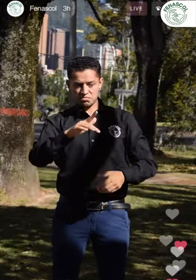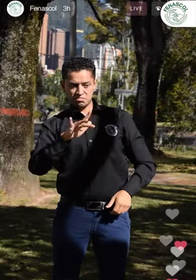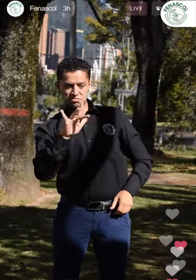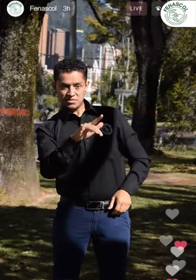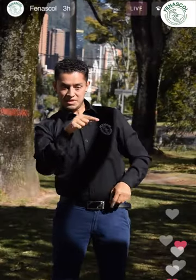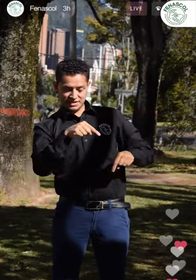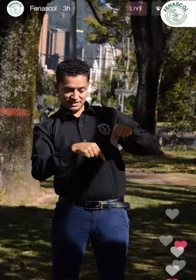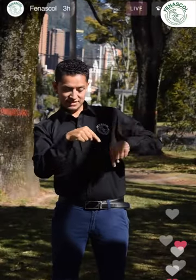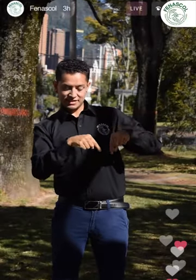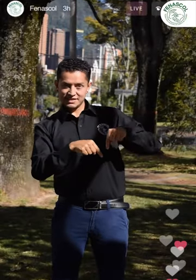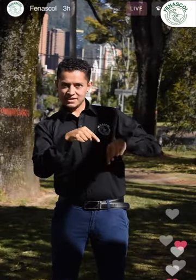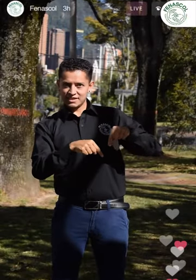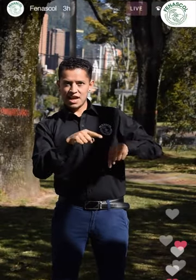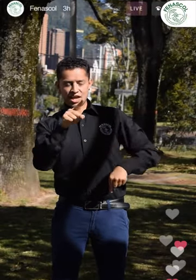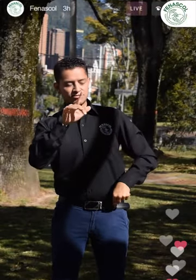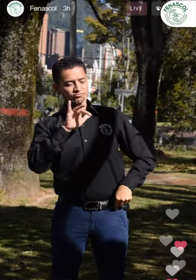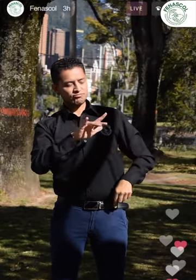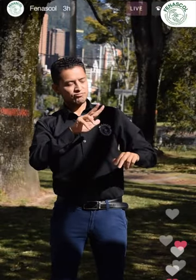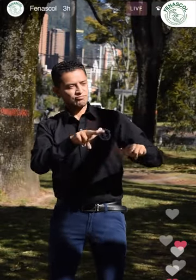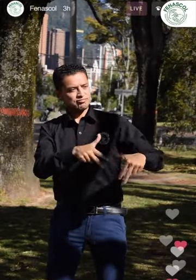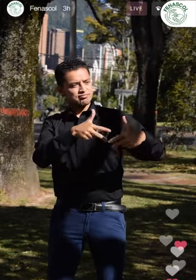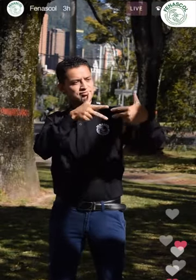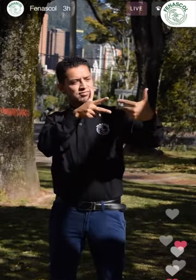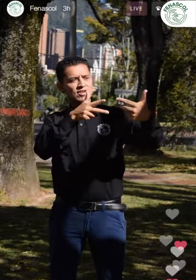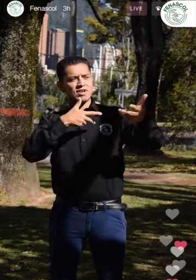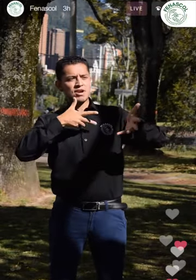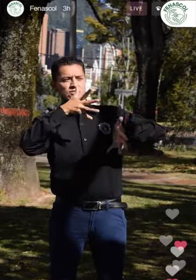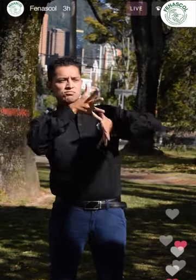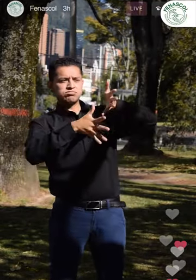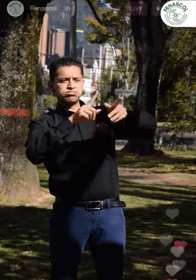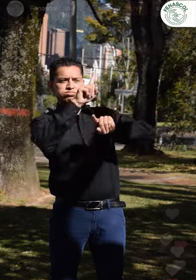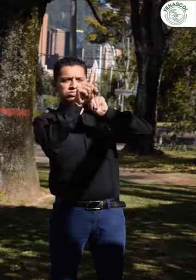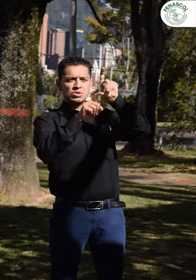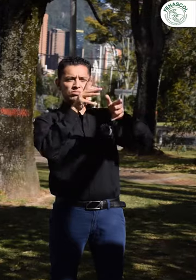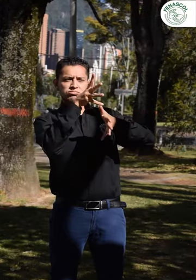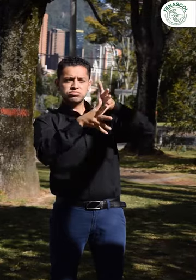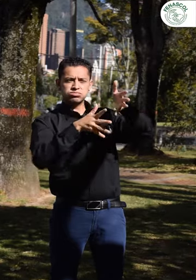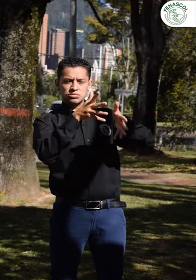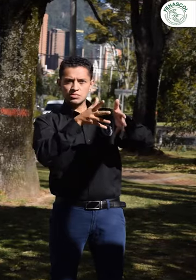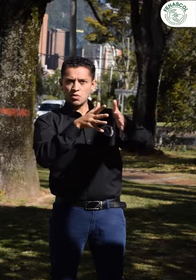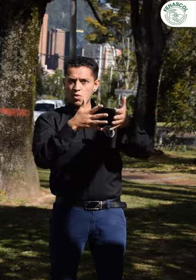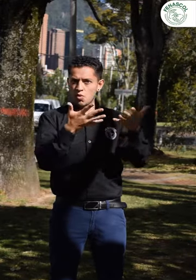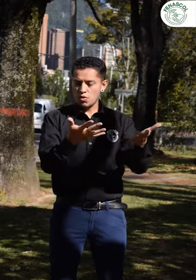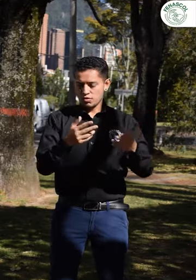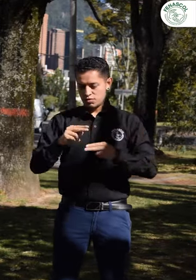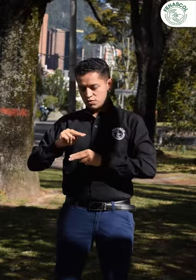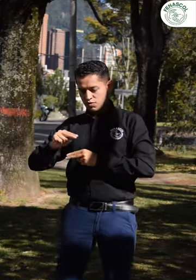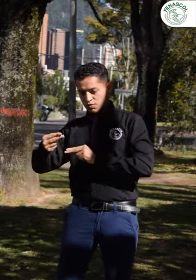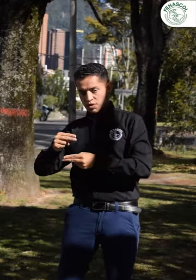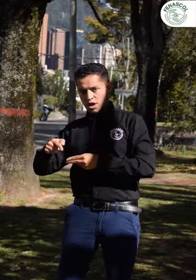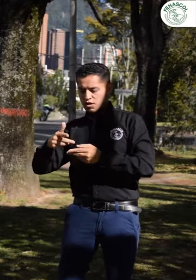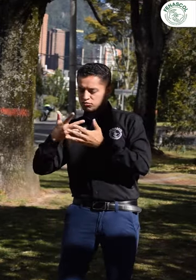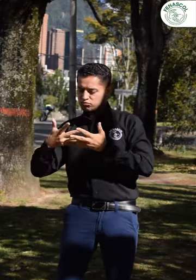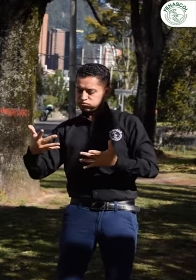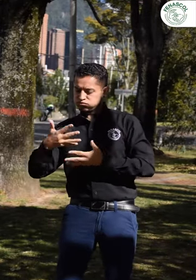solicitando unirte y hacer tus preguntas en lengua de señas o por medio del chat de manera escrita.